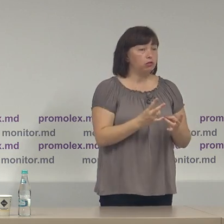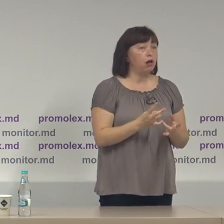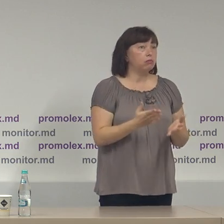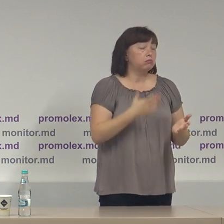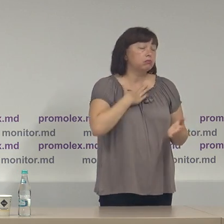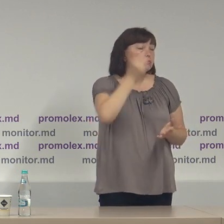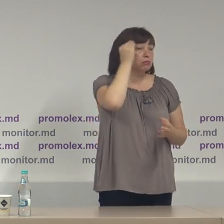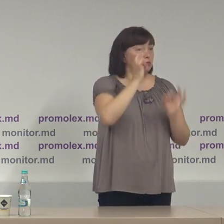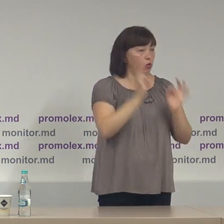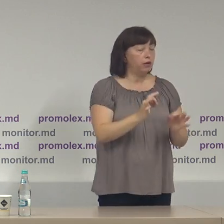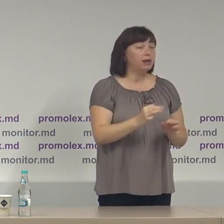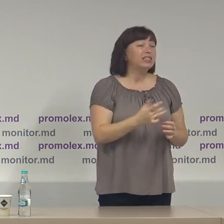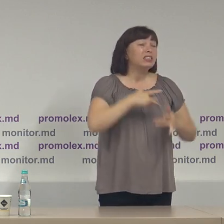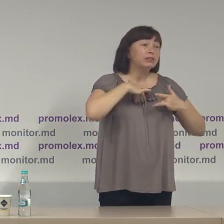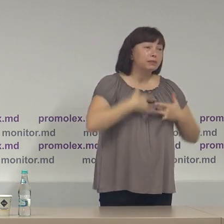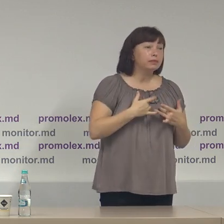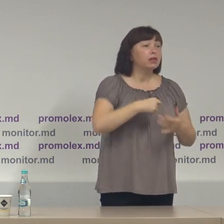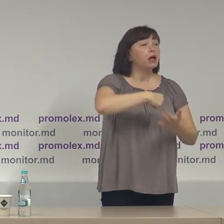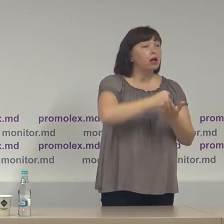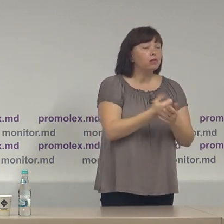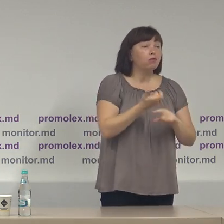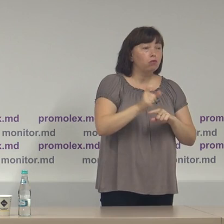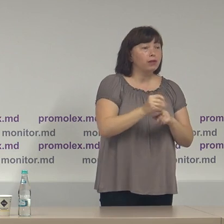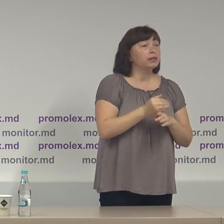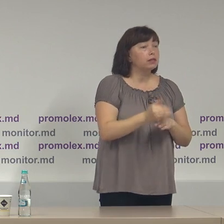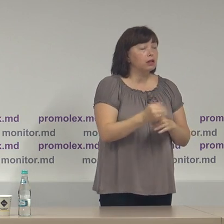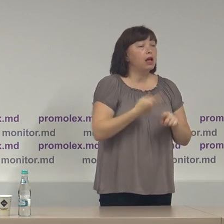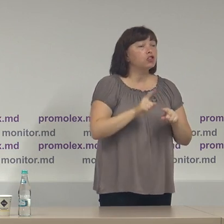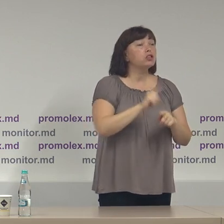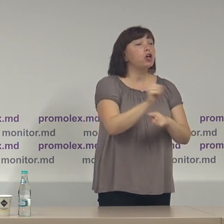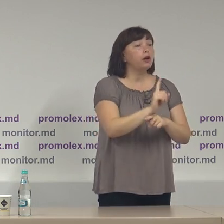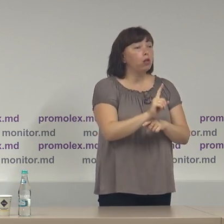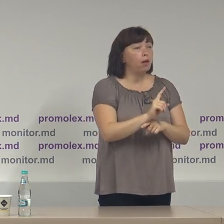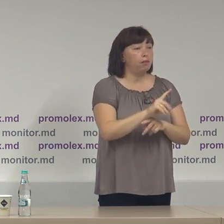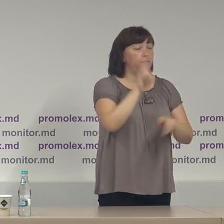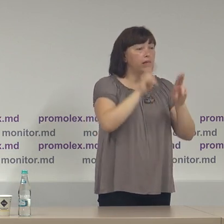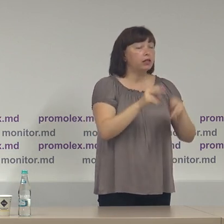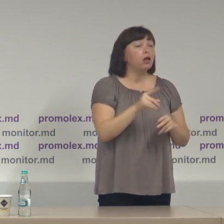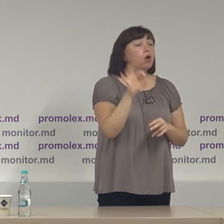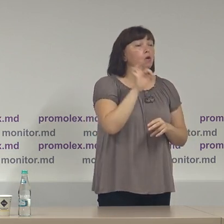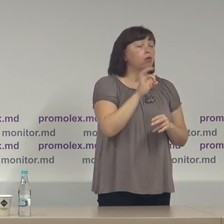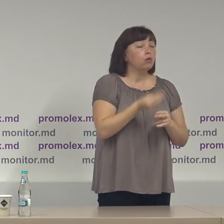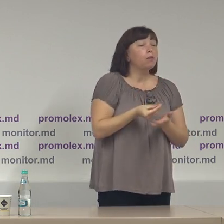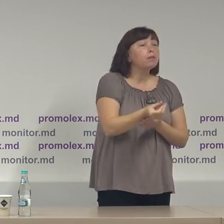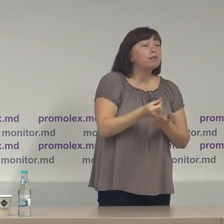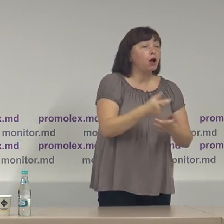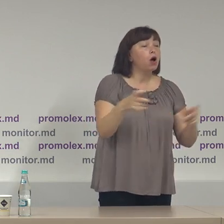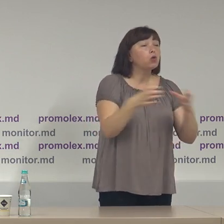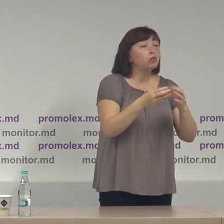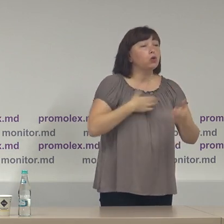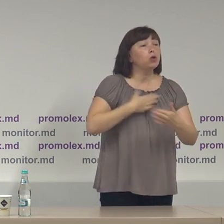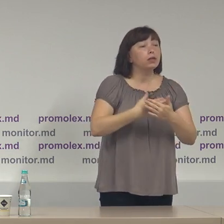nostru de vedere, dar cu regret l-a aprobat tardiv. Este vorba de regulamentul cu privire la finanțarea grupurilor de inițiative,